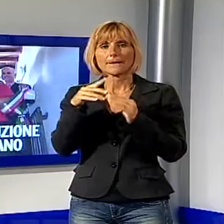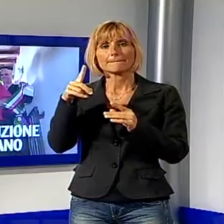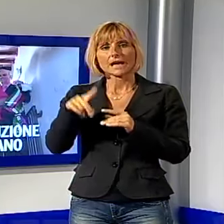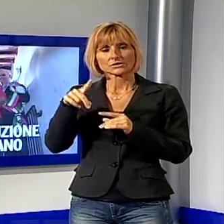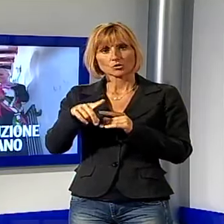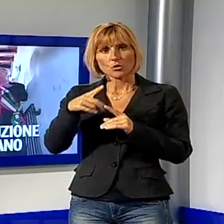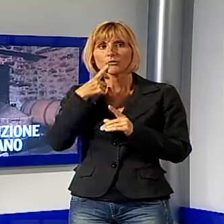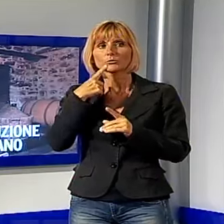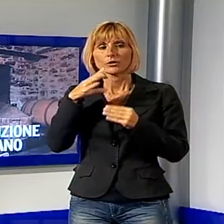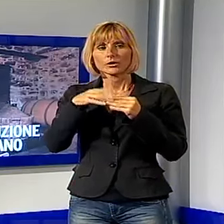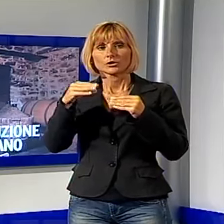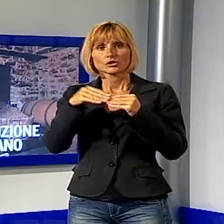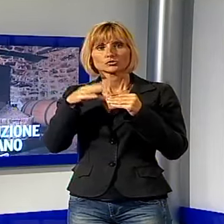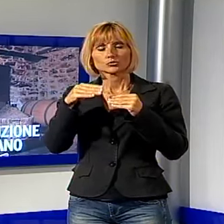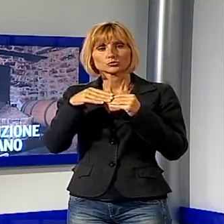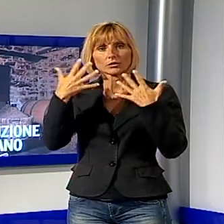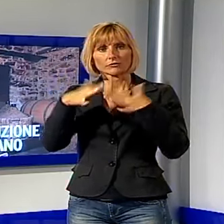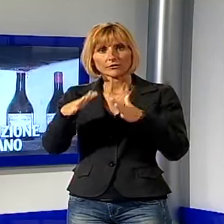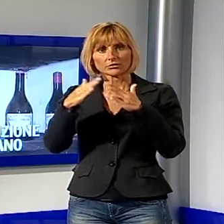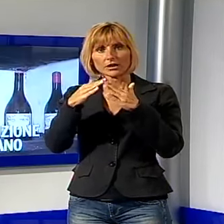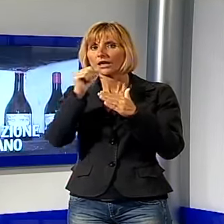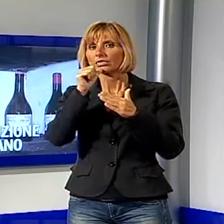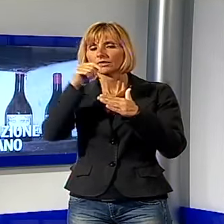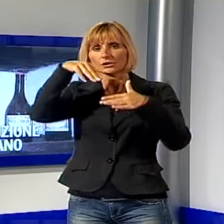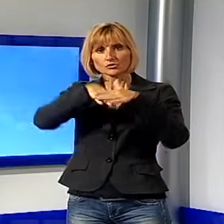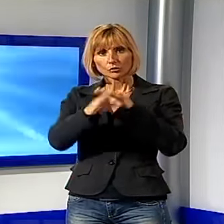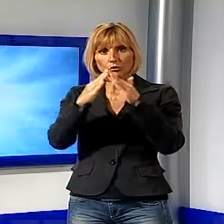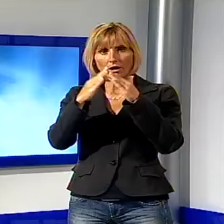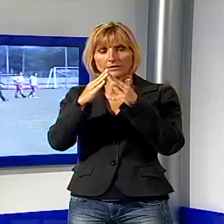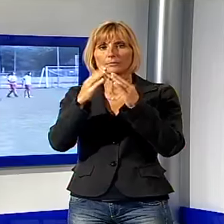ristrutturate cantine sotto l'abitazione del poeta.